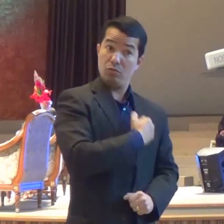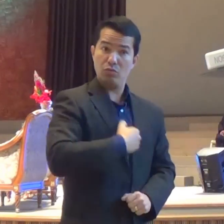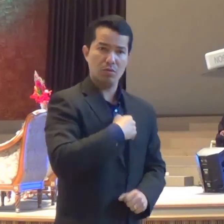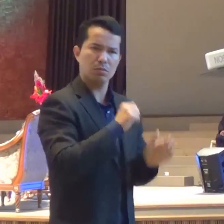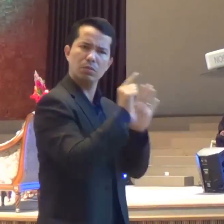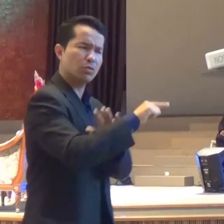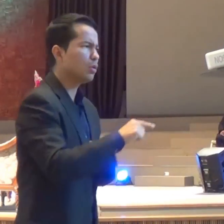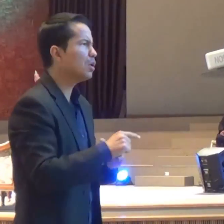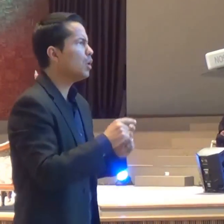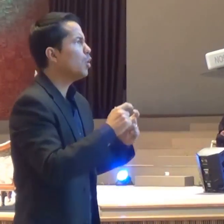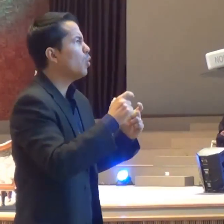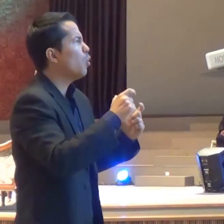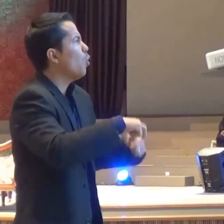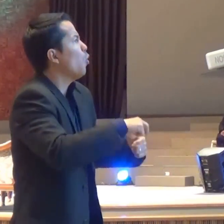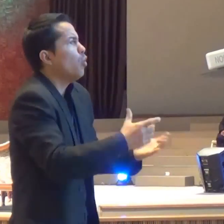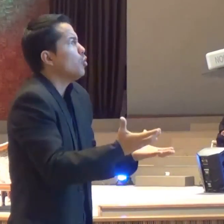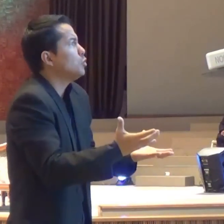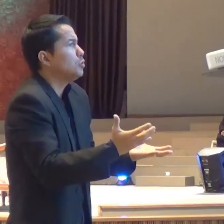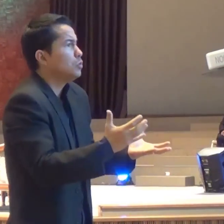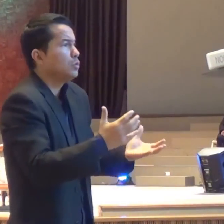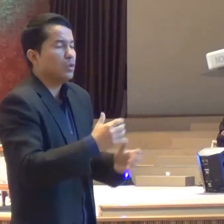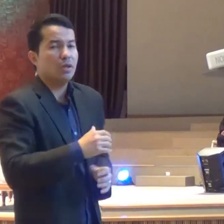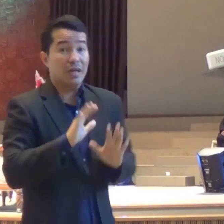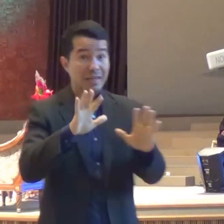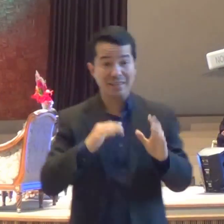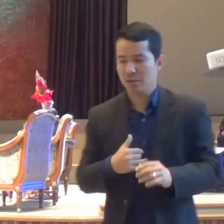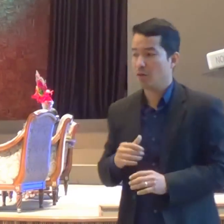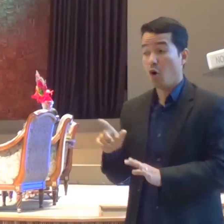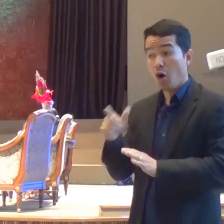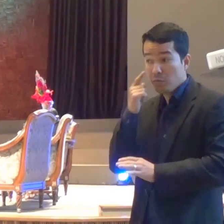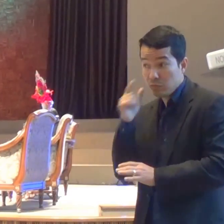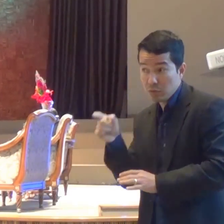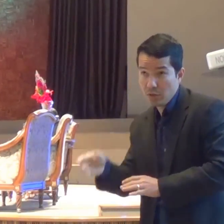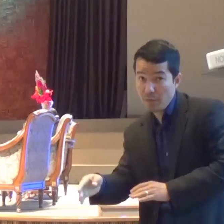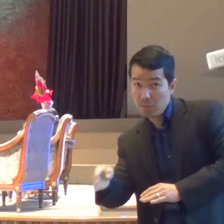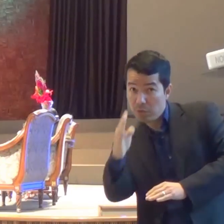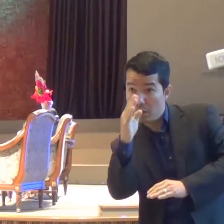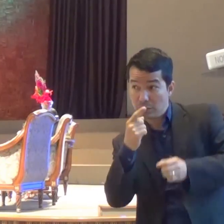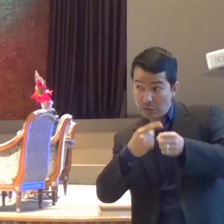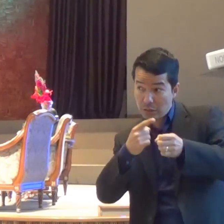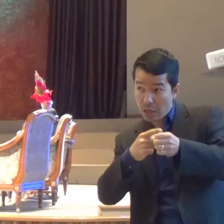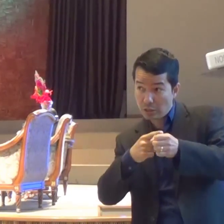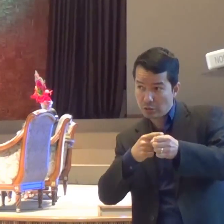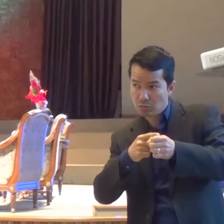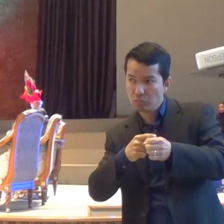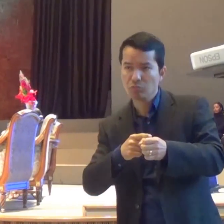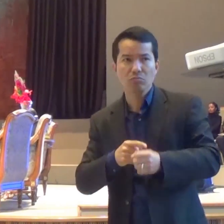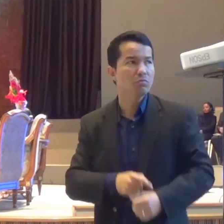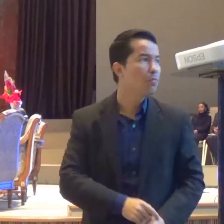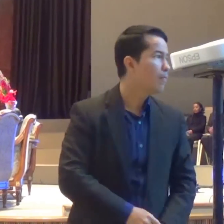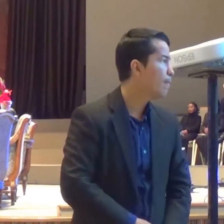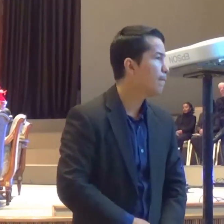eles E ele respondeu Ao entrarem na cidade vocês encontrarão um homem carregando um pote de água